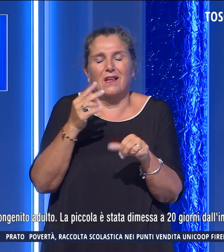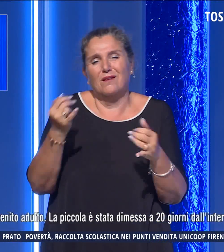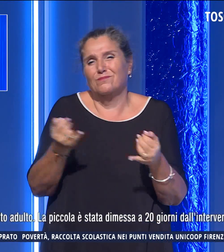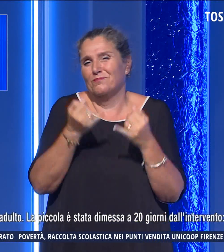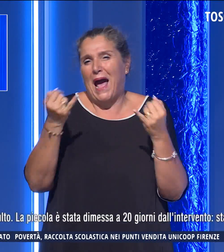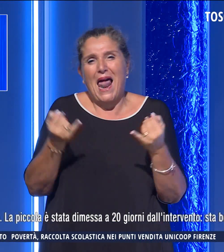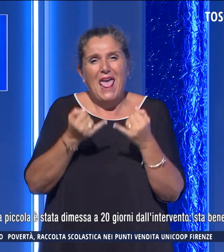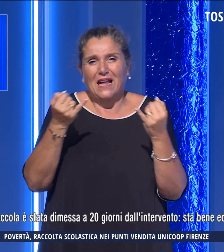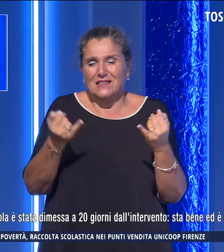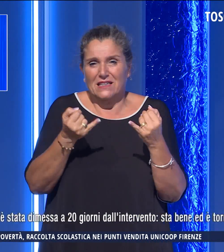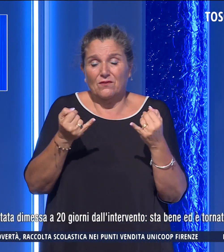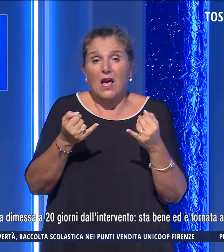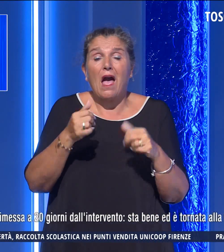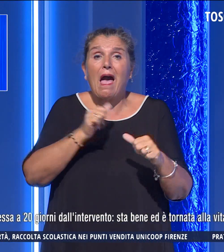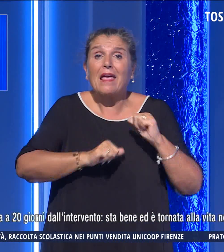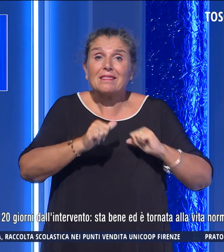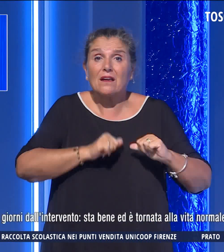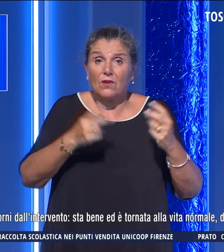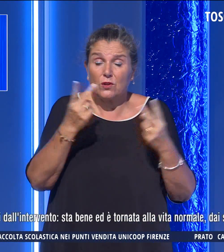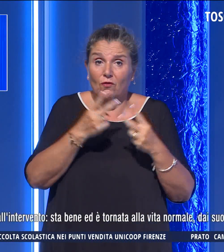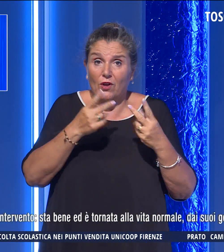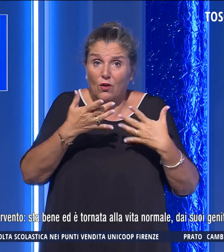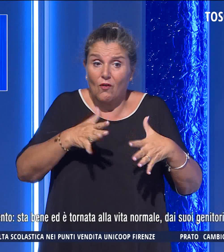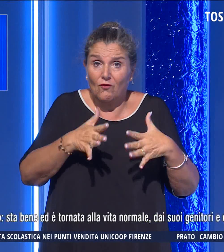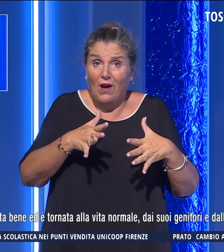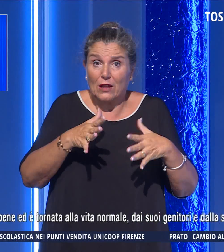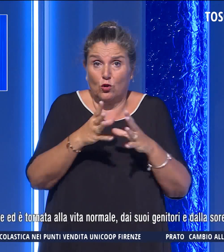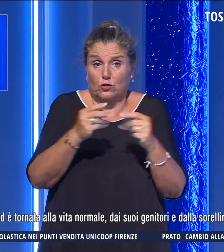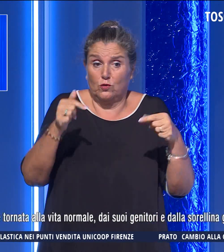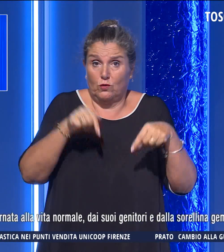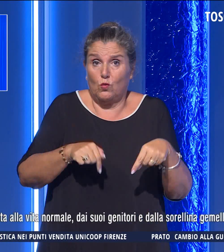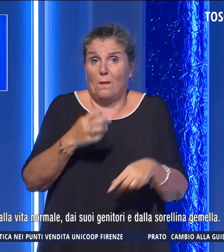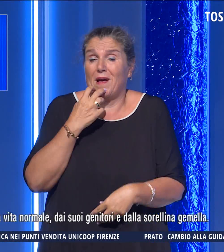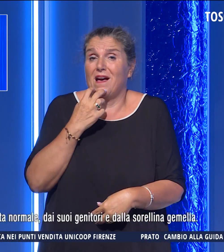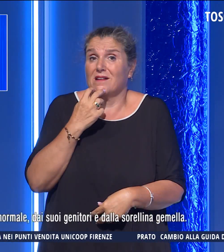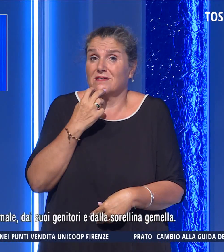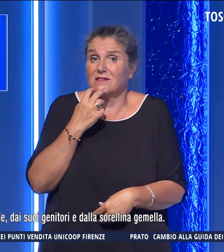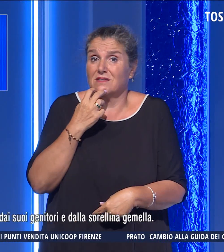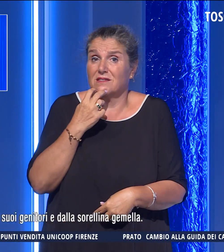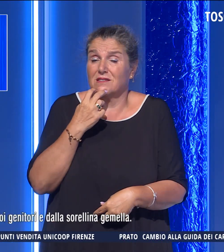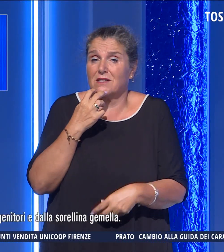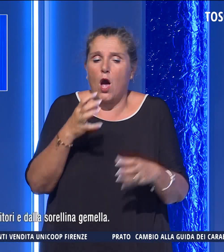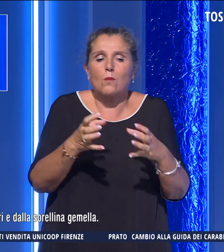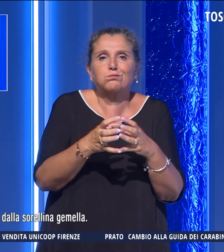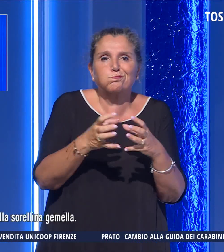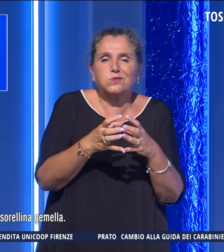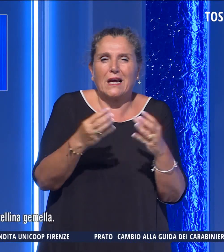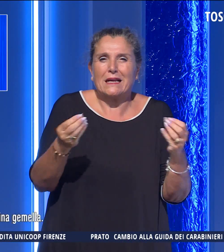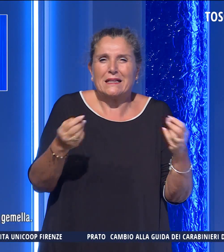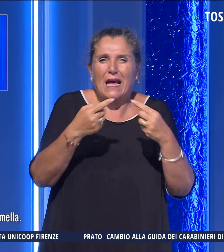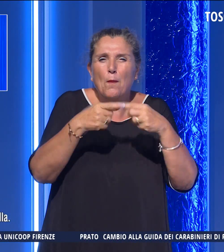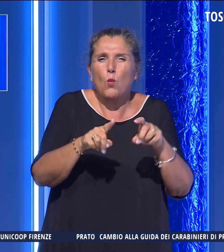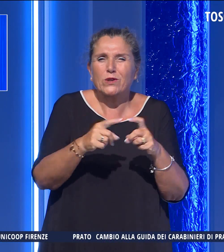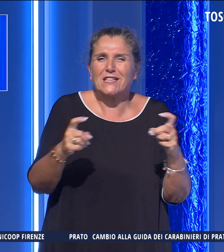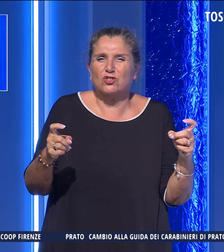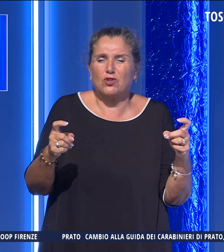L'intervento risolutivo è stato invece effettuato a massa. Un pool multidisciplinare ha